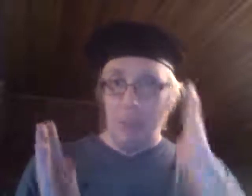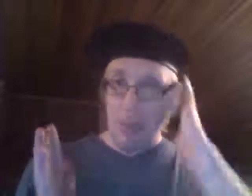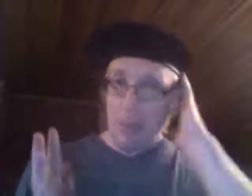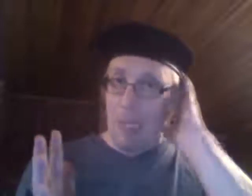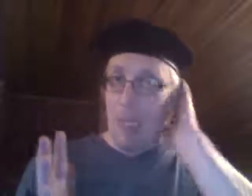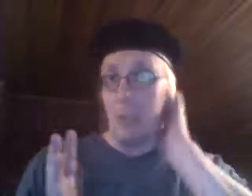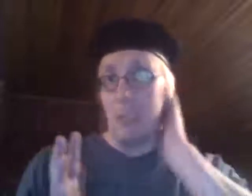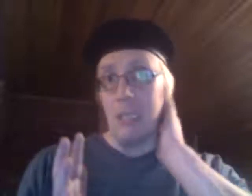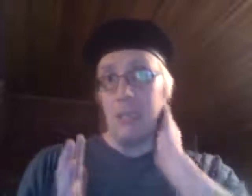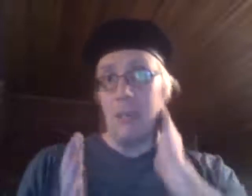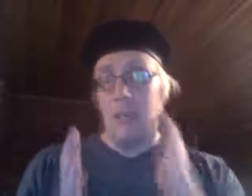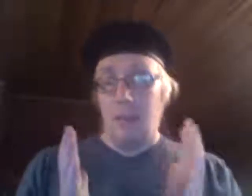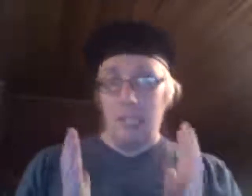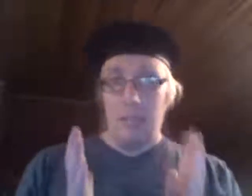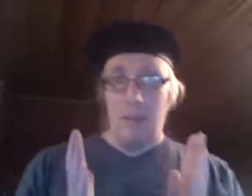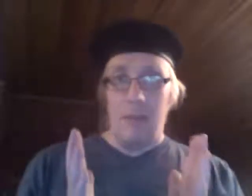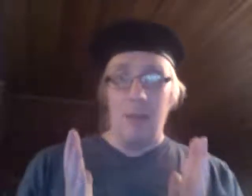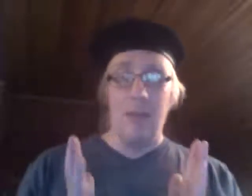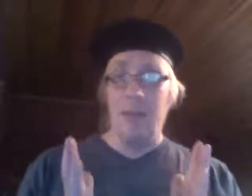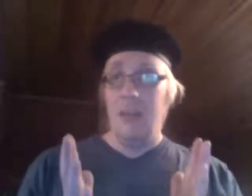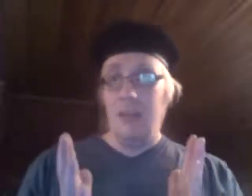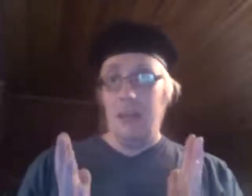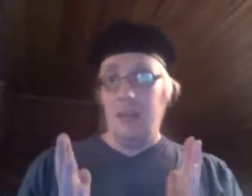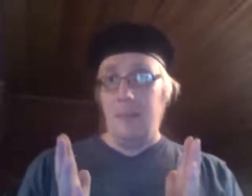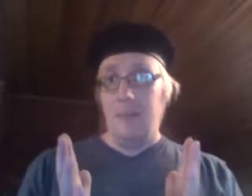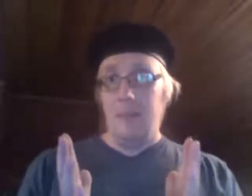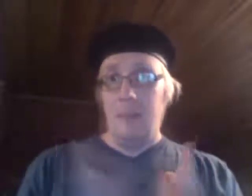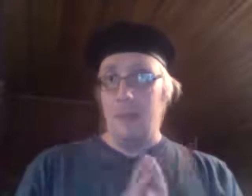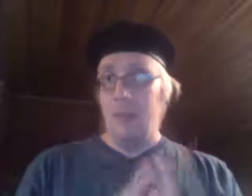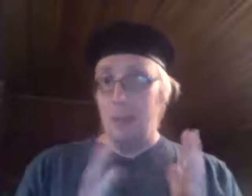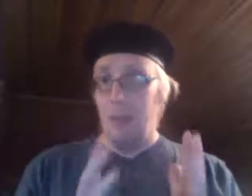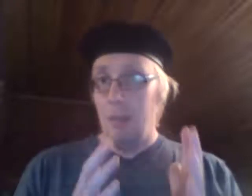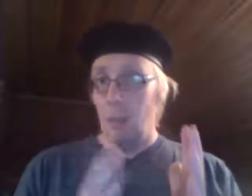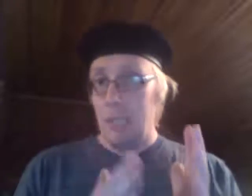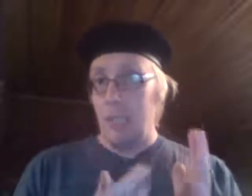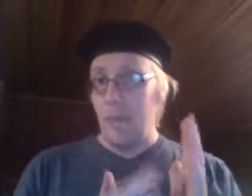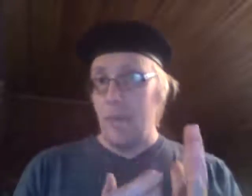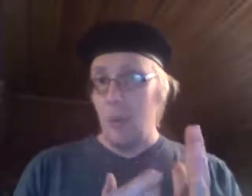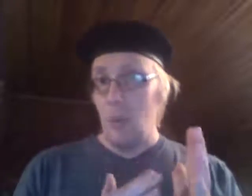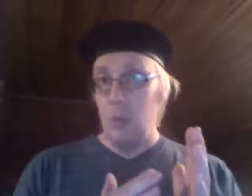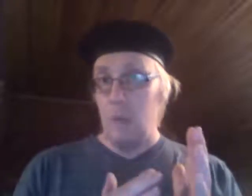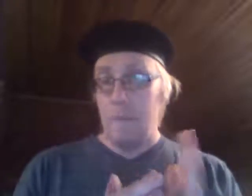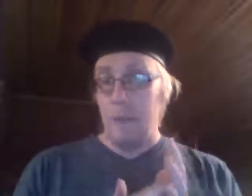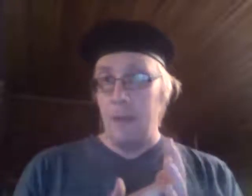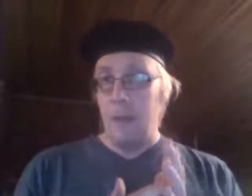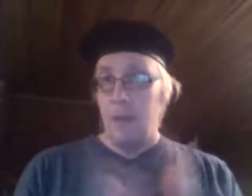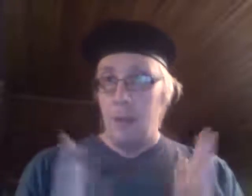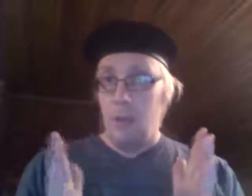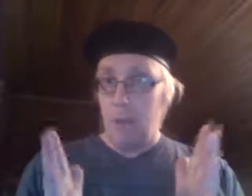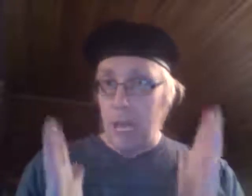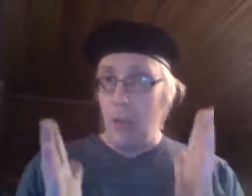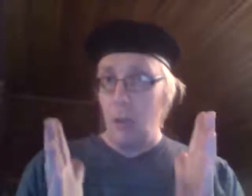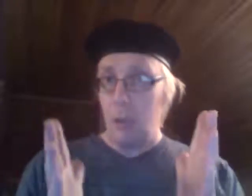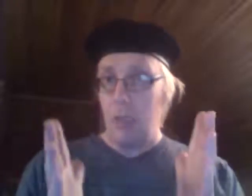paremman tehdut ja saan tämän. Valtavan budjettivajien kuntoon. Nyt EUta